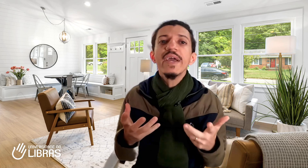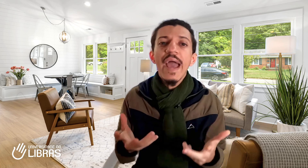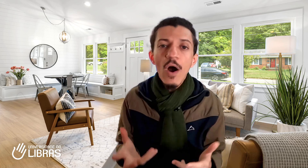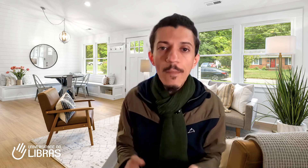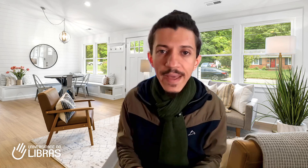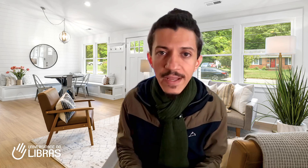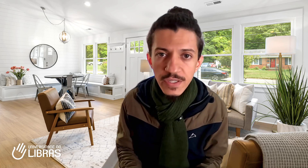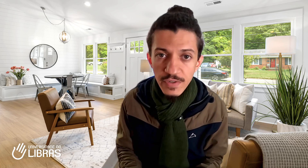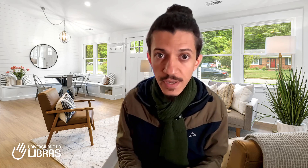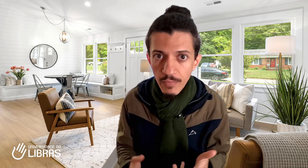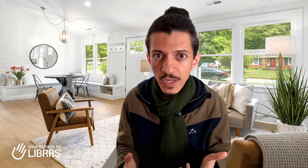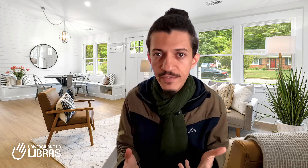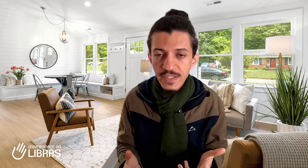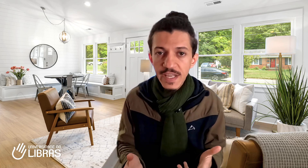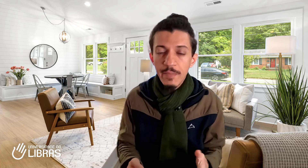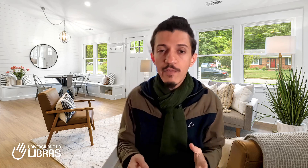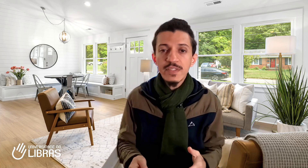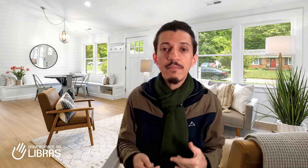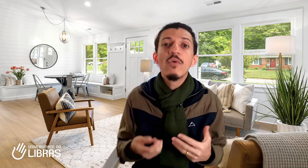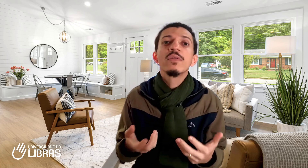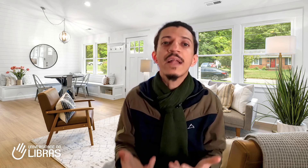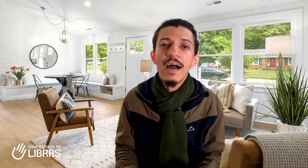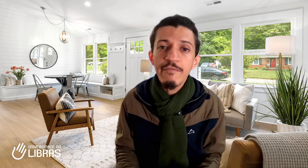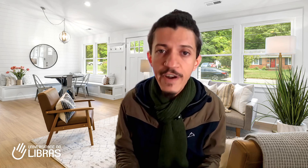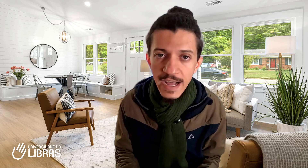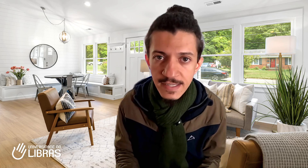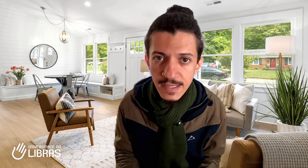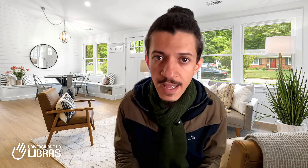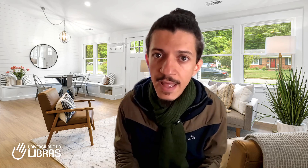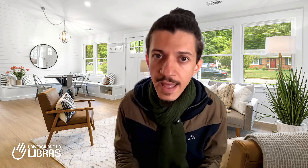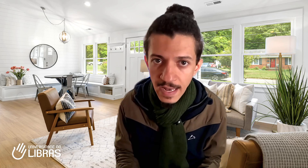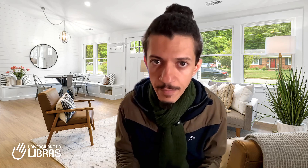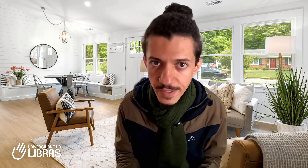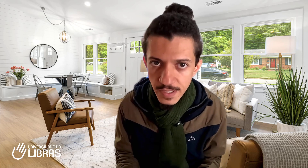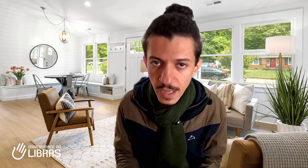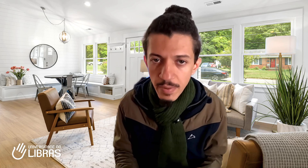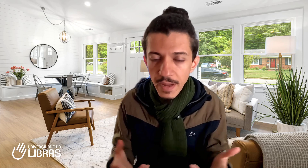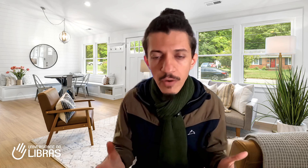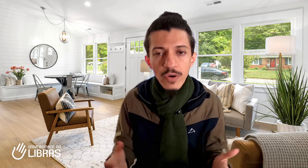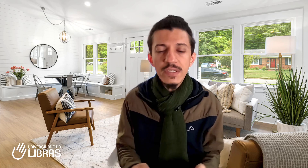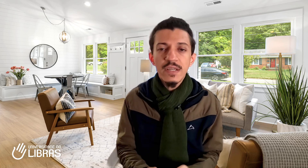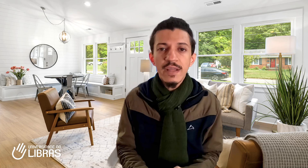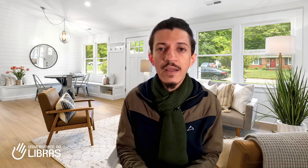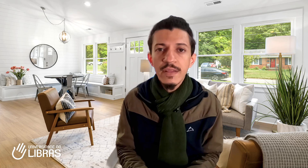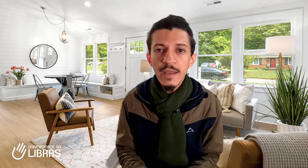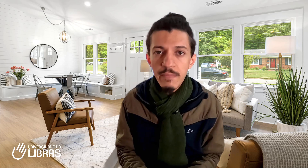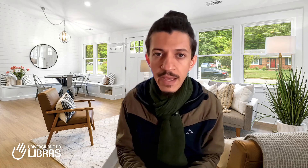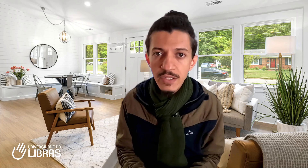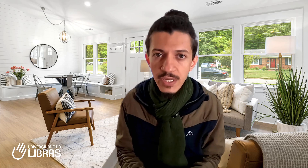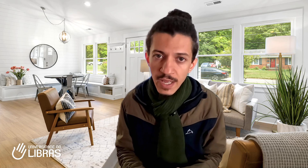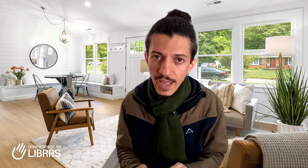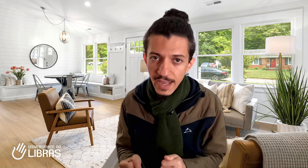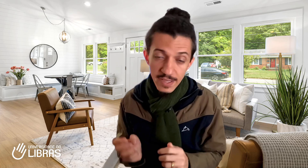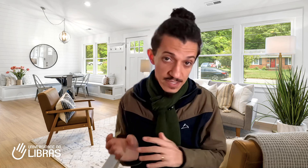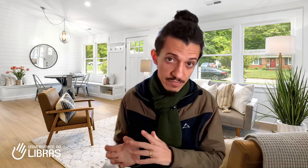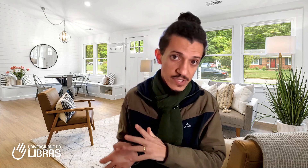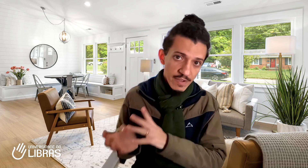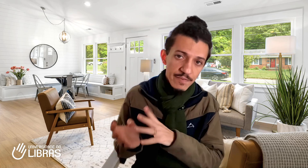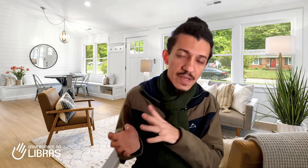realmente você pode fazer para você montar frases em Libras? A primeira coisa que você tem que ter em mente é que se você ficar